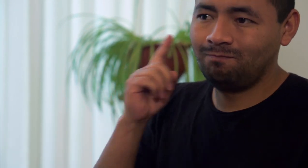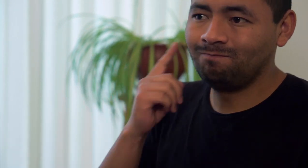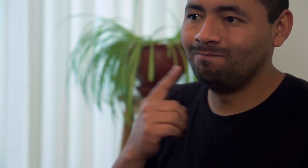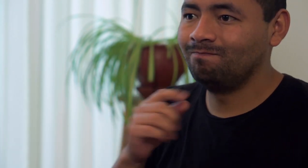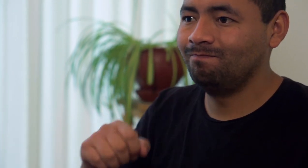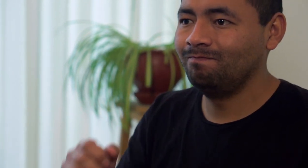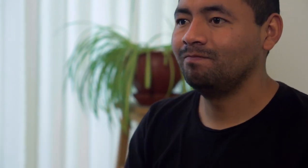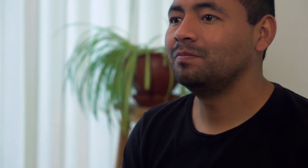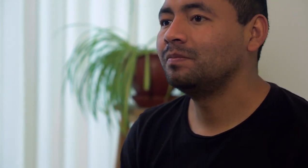nacen.